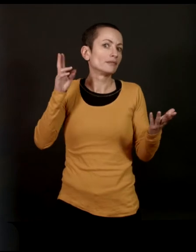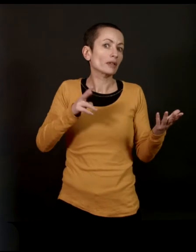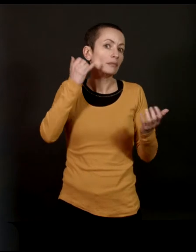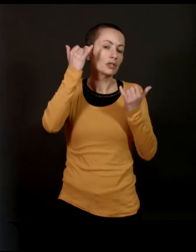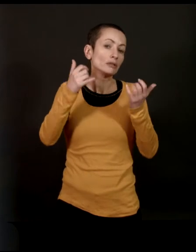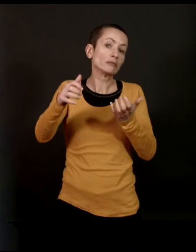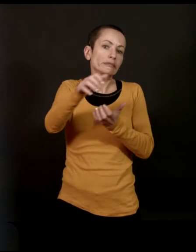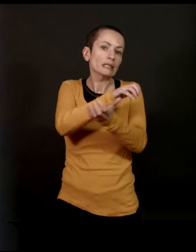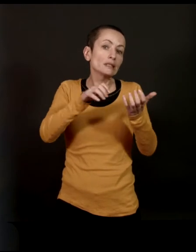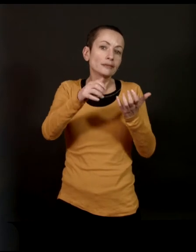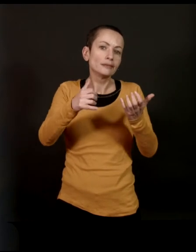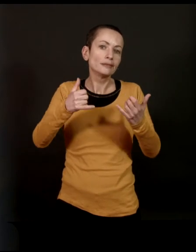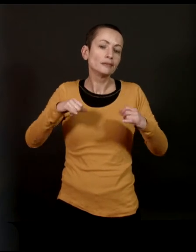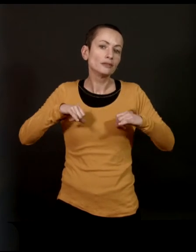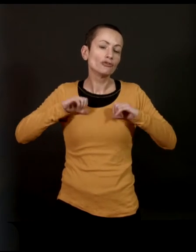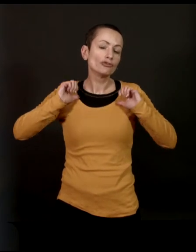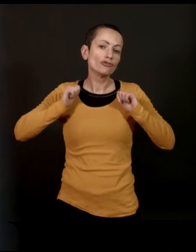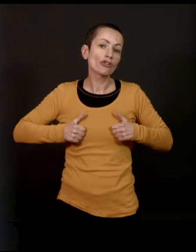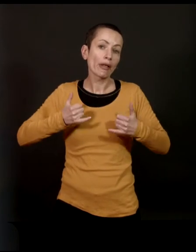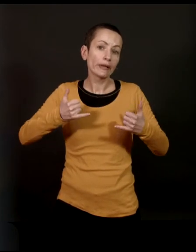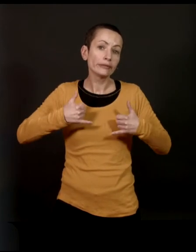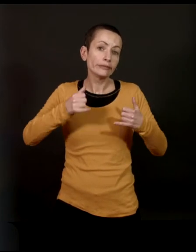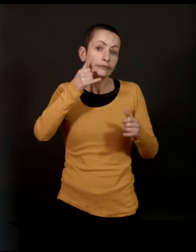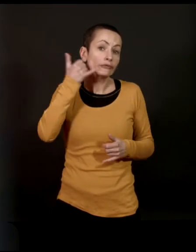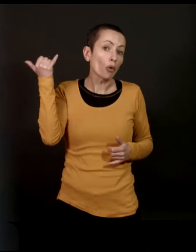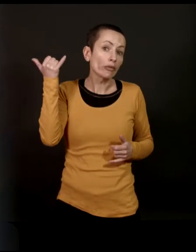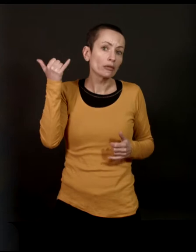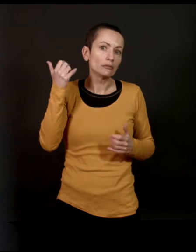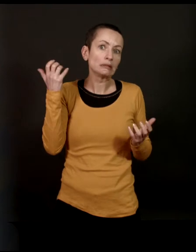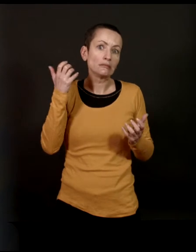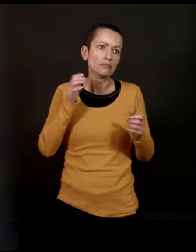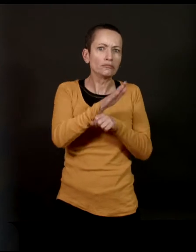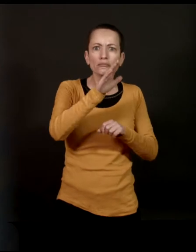c'est sûr que quand il y a la crise des gilets jaunes, j'ai qu'une envie,'est partir sur un rond-point.